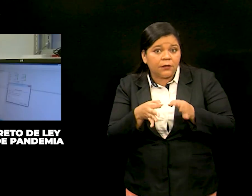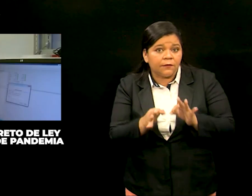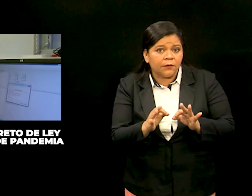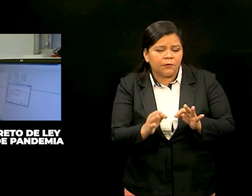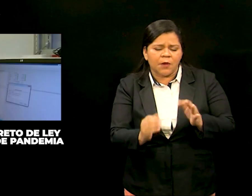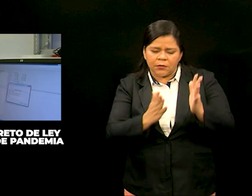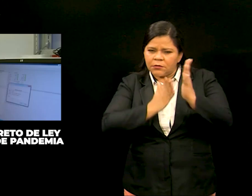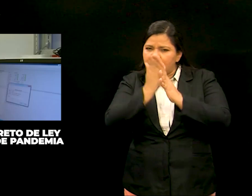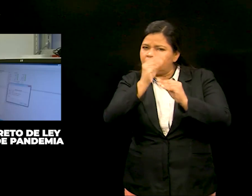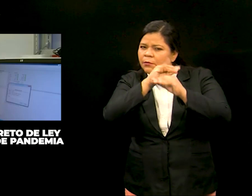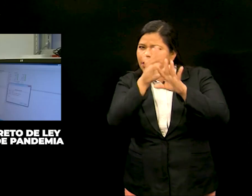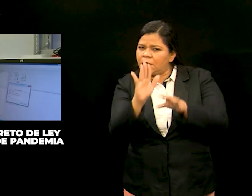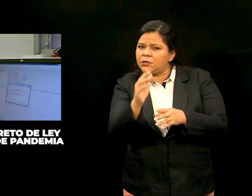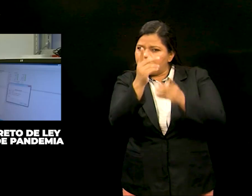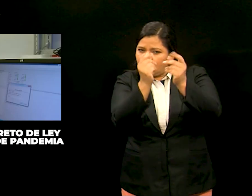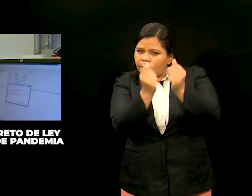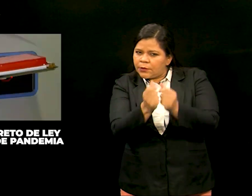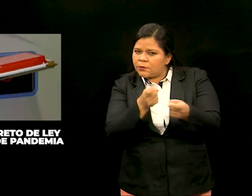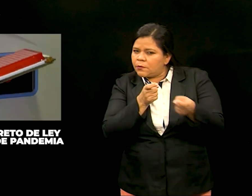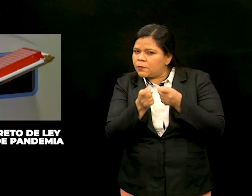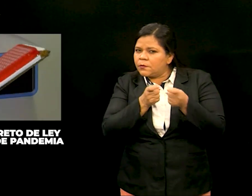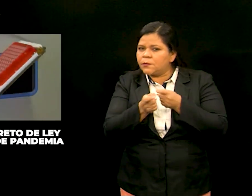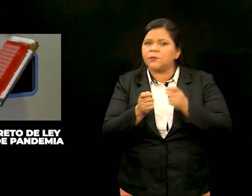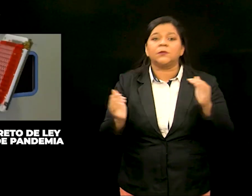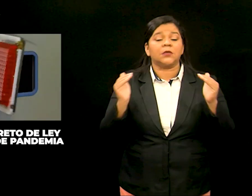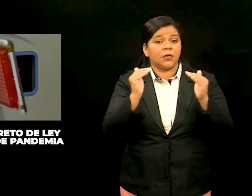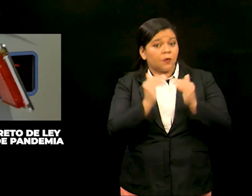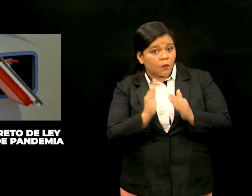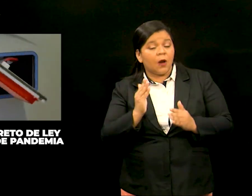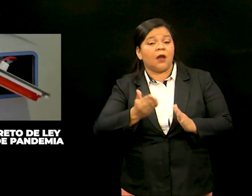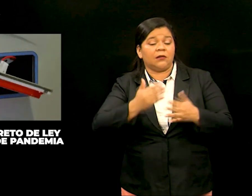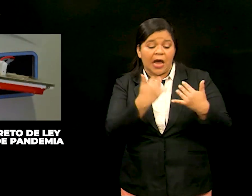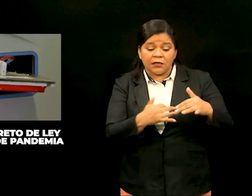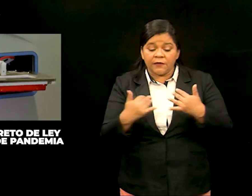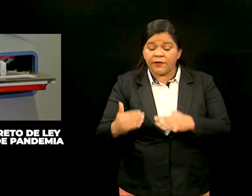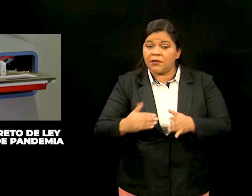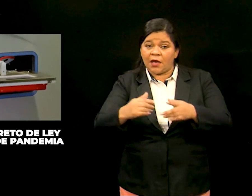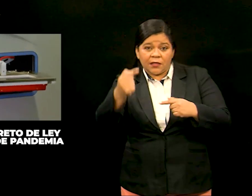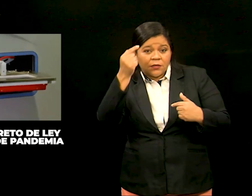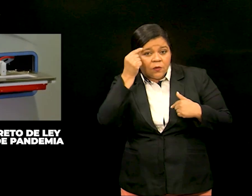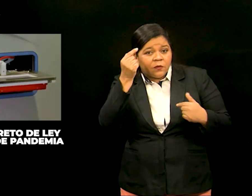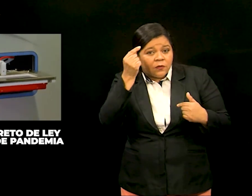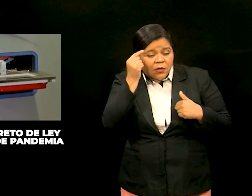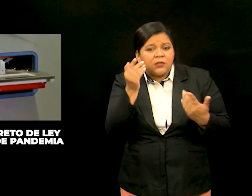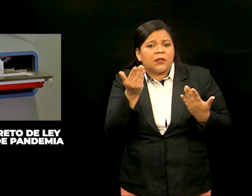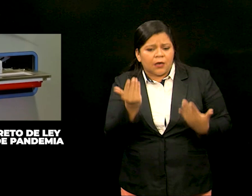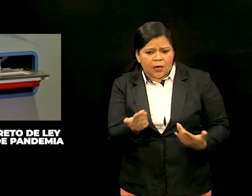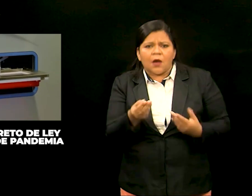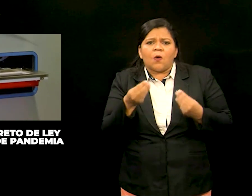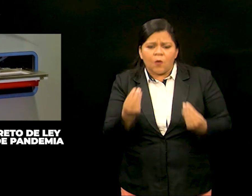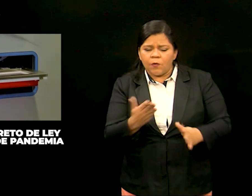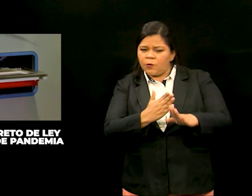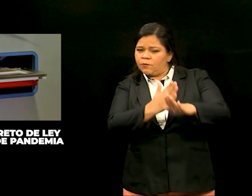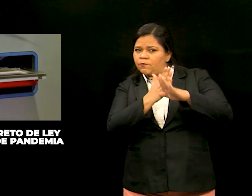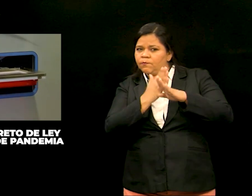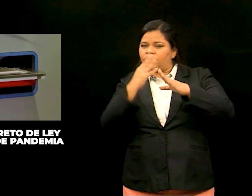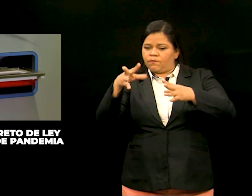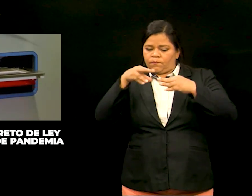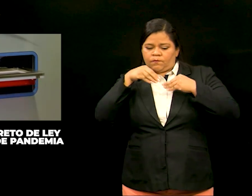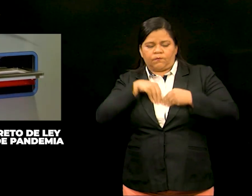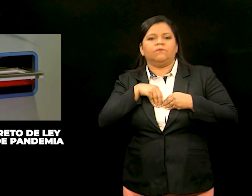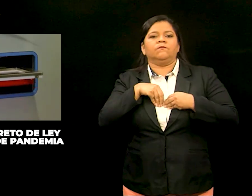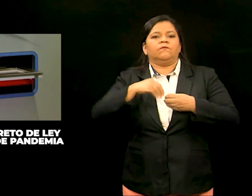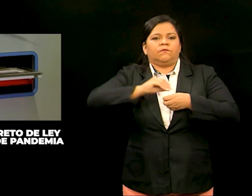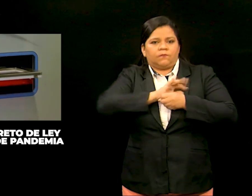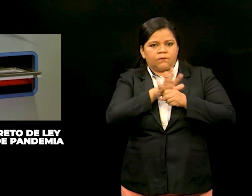transparencia para el uso de fondos públicos, así como el desarrollo de campañas de concientización sobre las medidas sanitarias a cumplirse